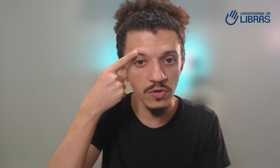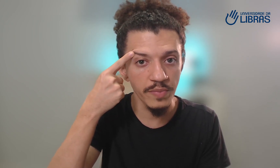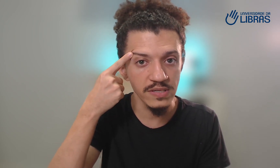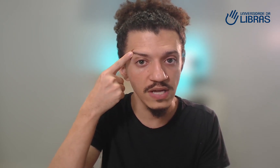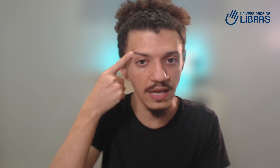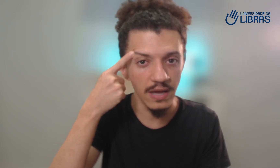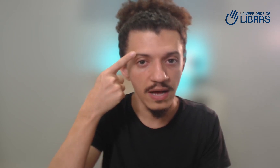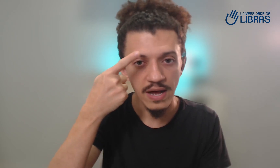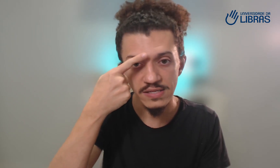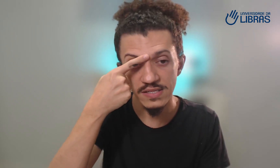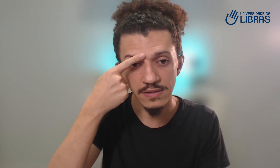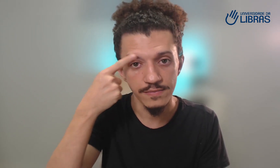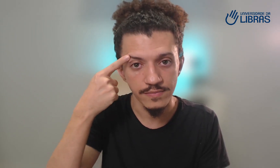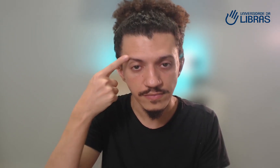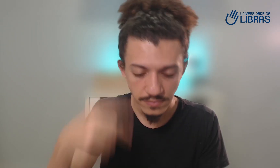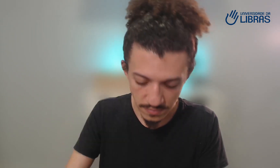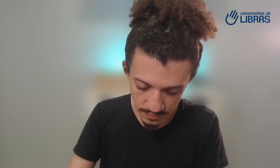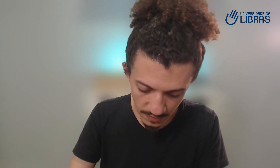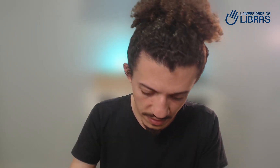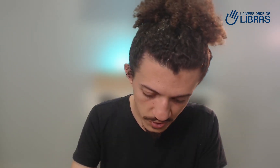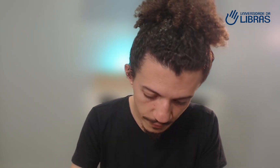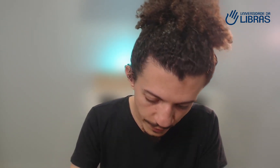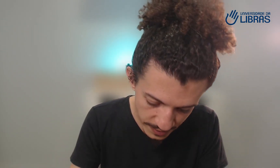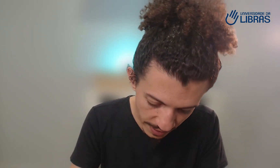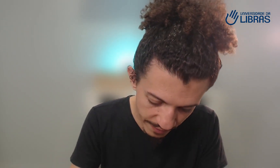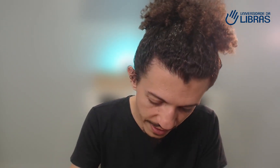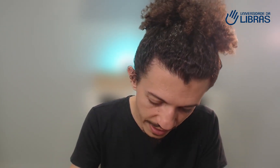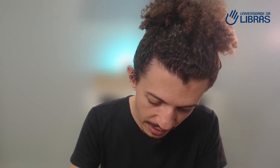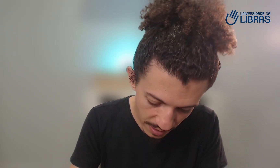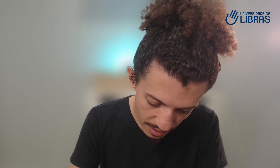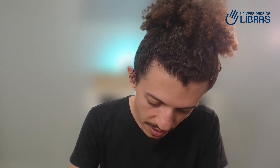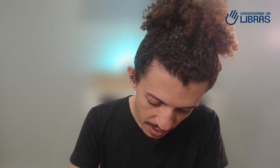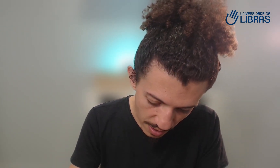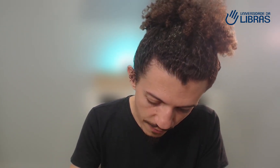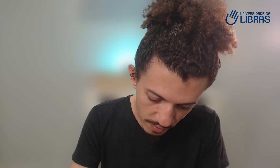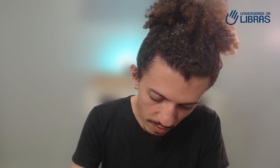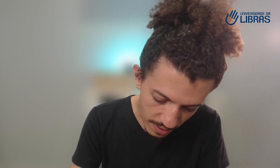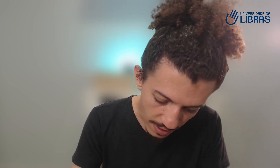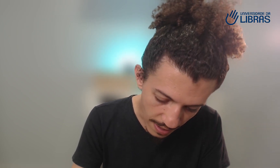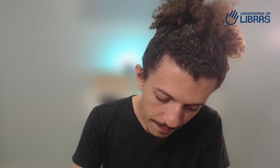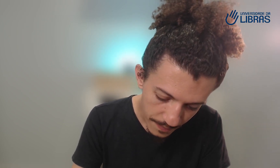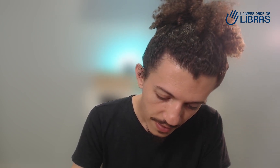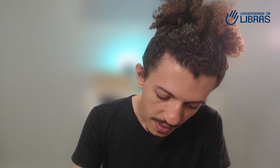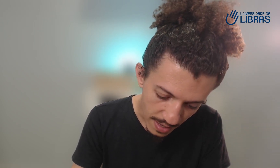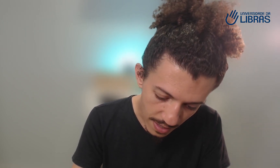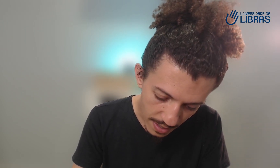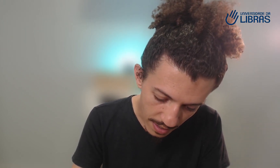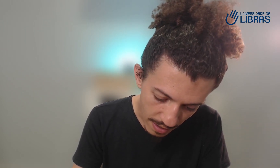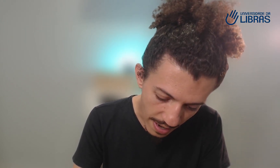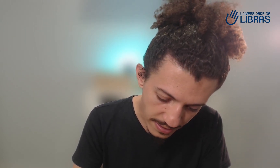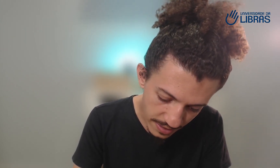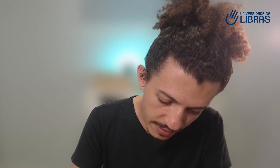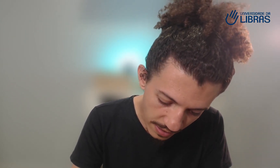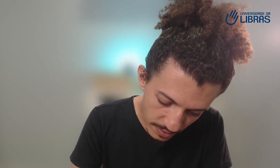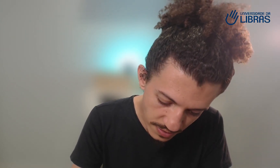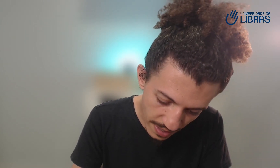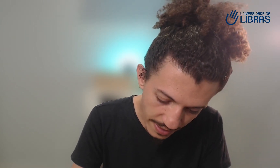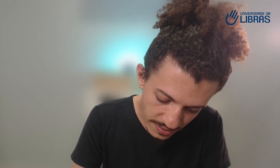sobrancelha é assim. Então se eu for escrever ele eu vou colocar lá a escrita da língua de sinais